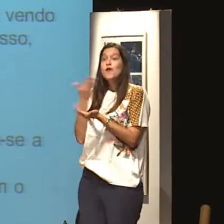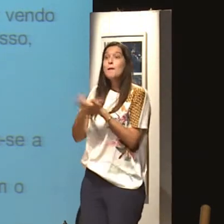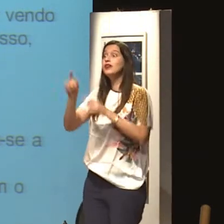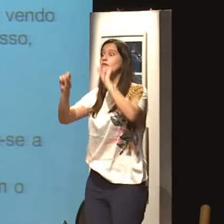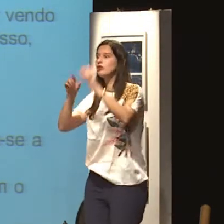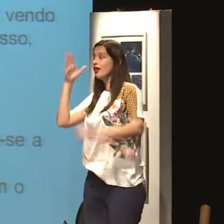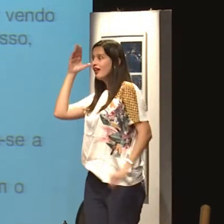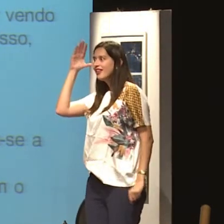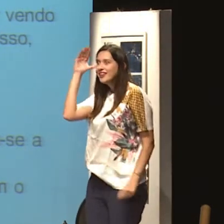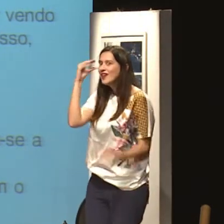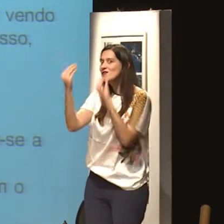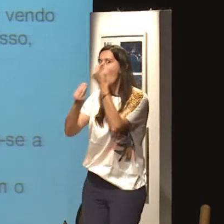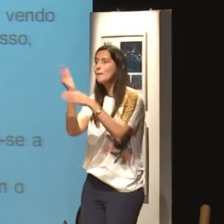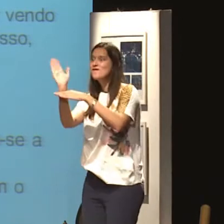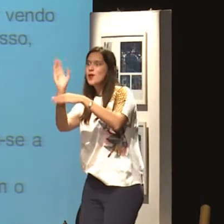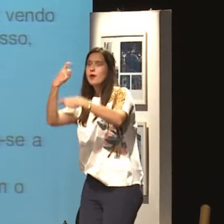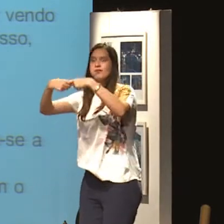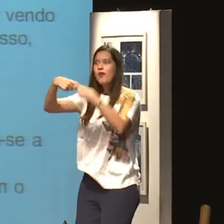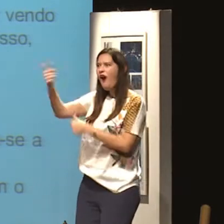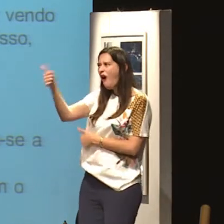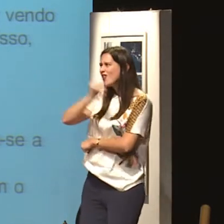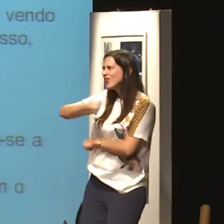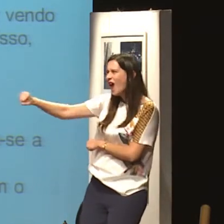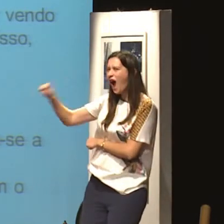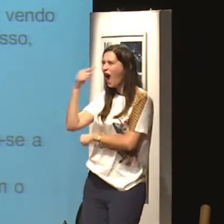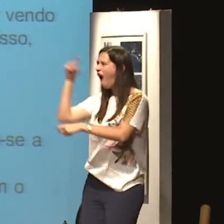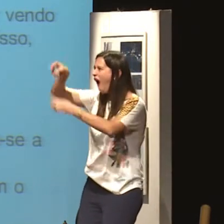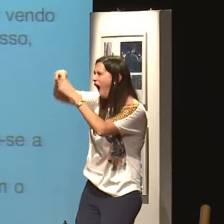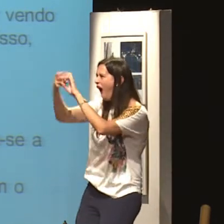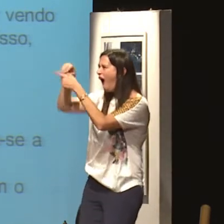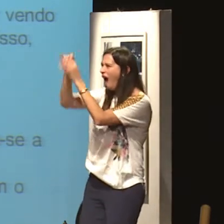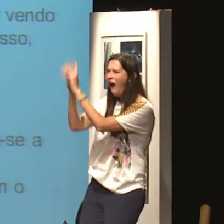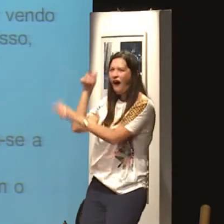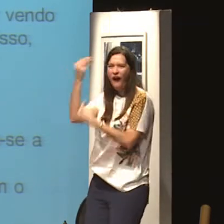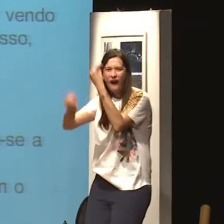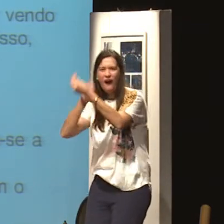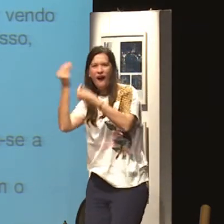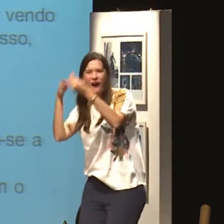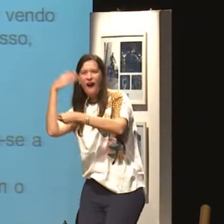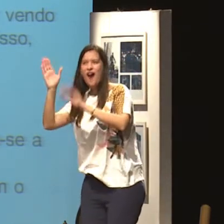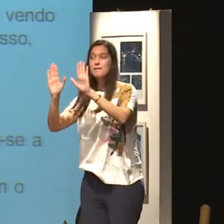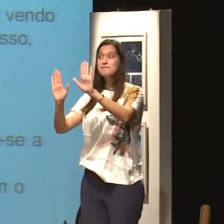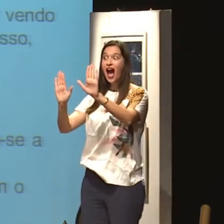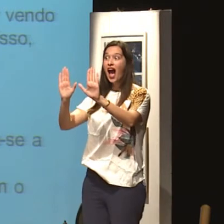jovens começam por uma curiosidade intensa em filmes pornográficos. E, nossa, olha as posições, olha isso.